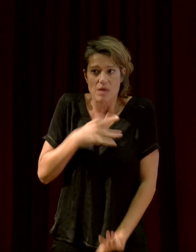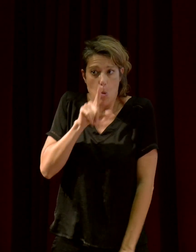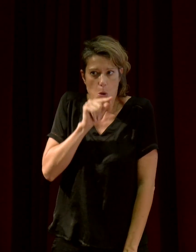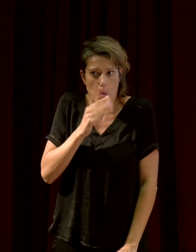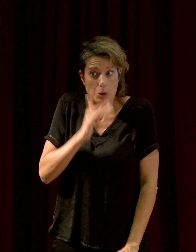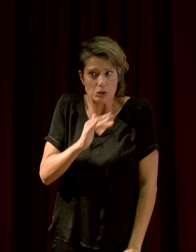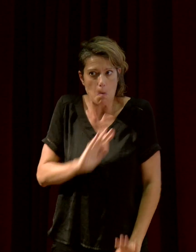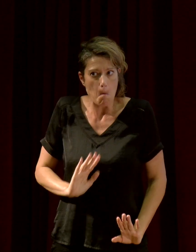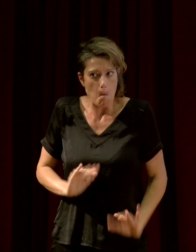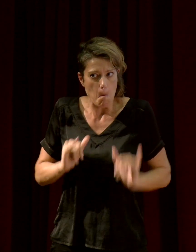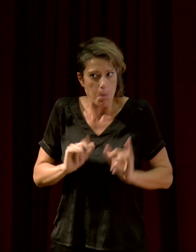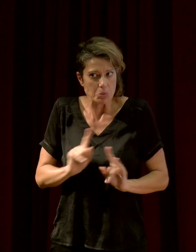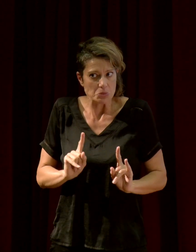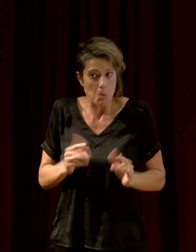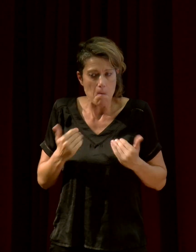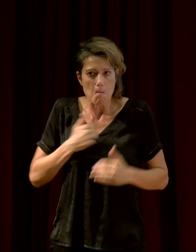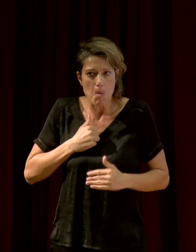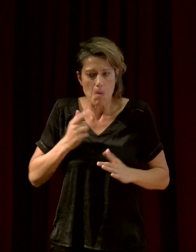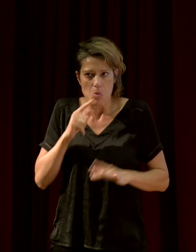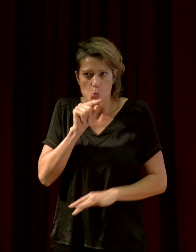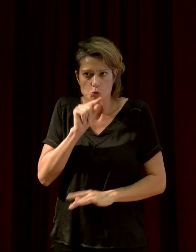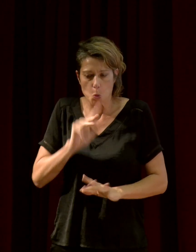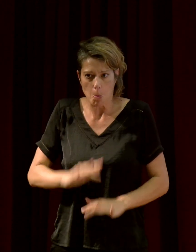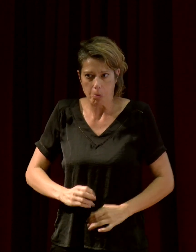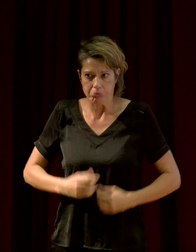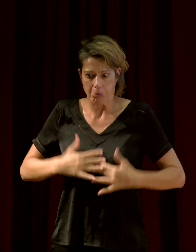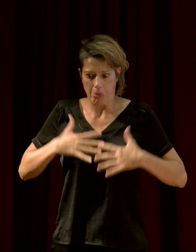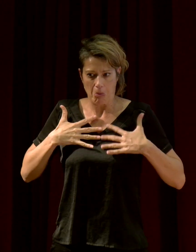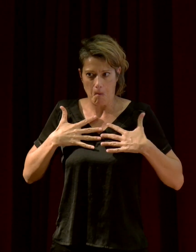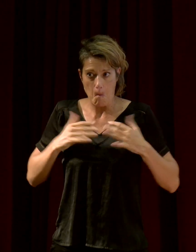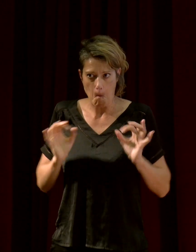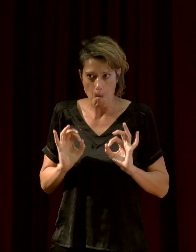Donc, moi, je n jamais perçu le son d'un oiseau à travers mon corps.